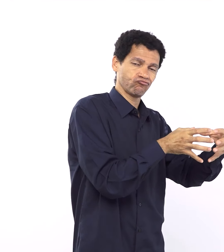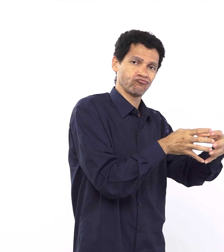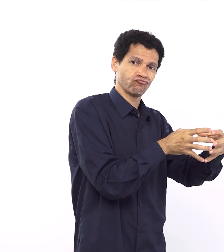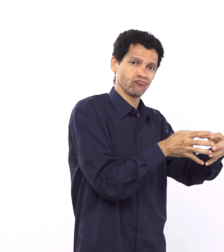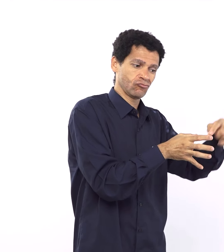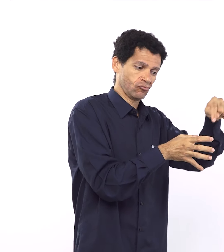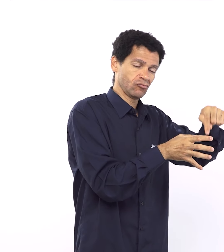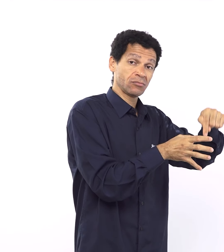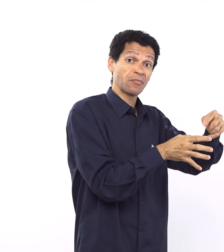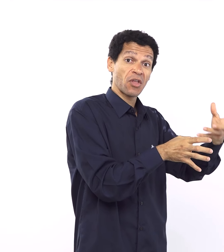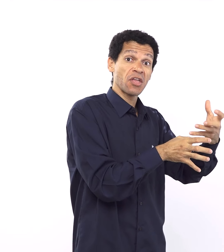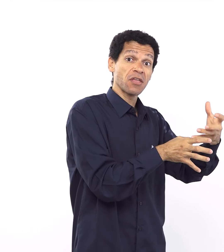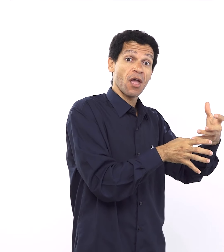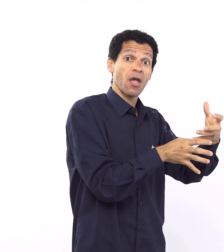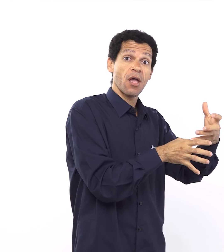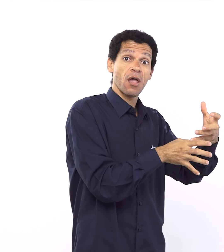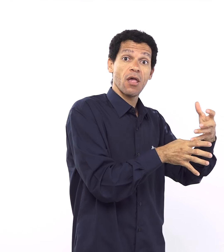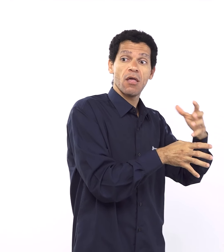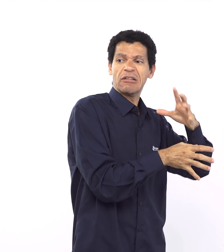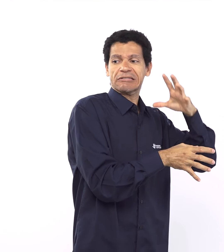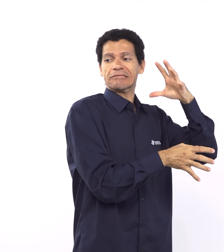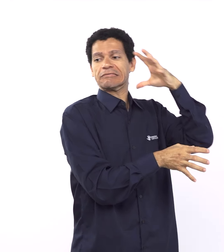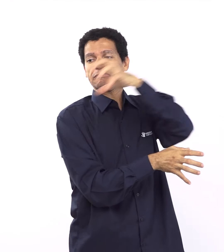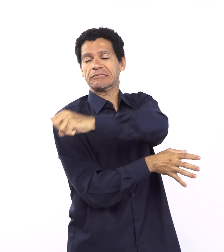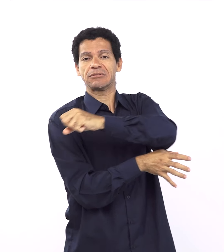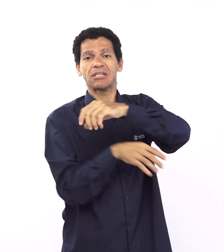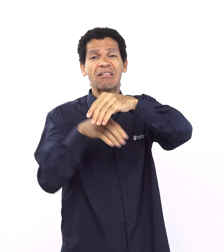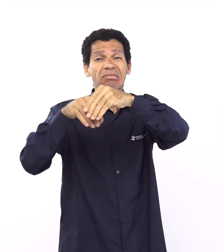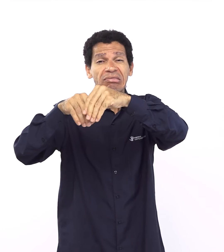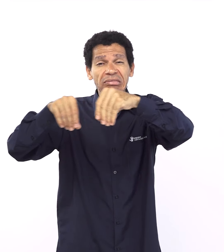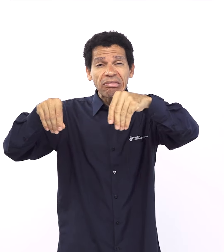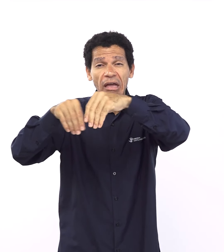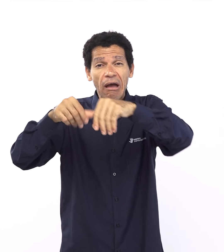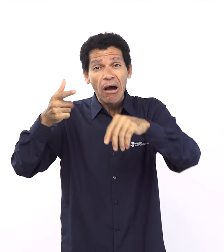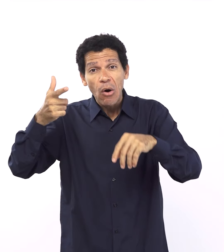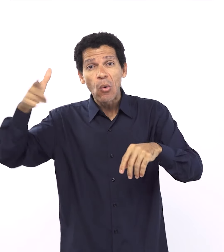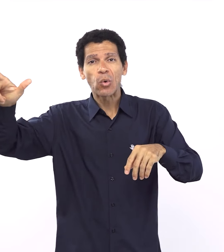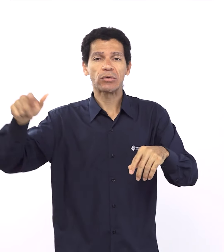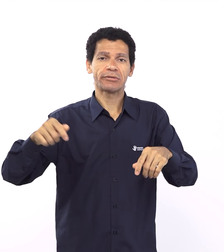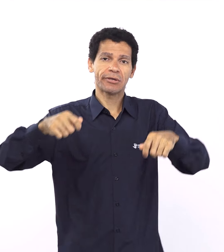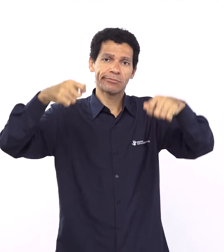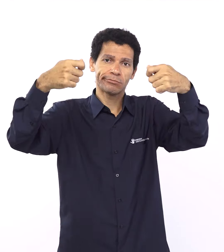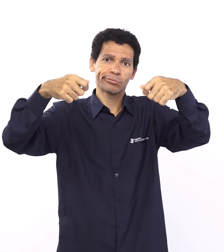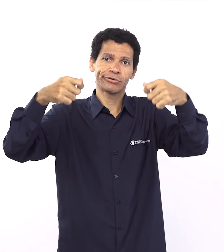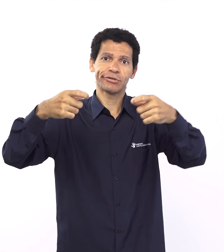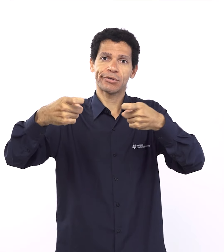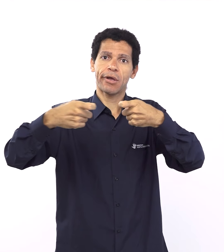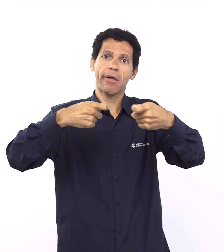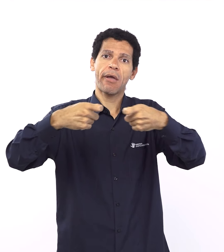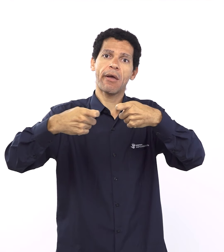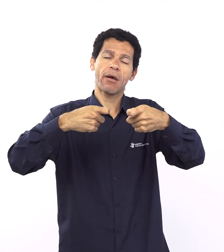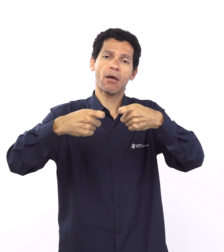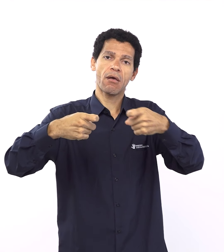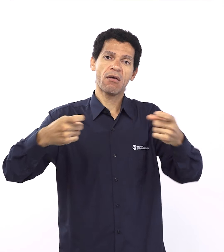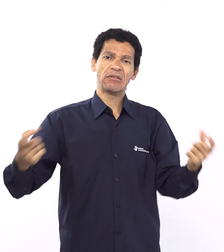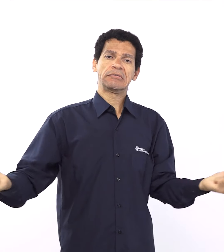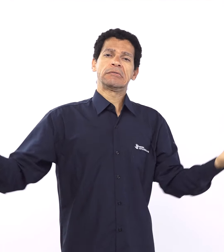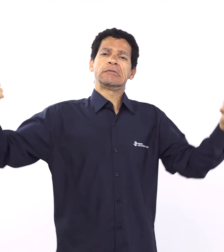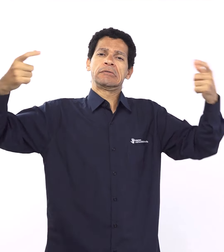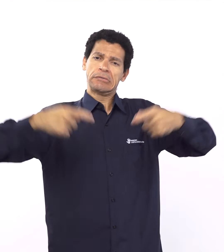obviamente, violência e tudo mais. E Deus, ele desce até a Torre de Babel, né? E ele confunde as línguas, a gente já conhece a história, e espalha todo